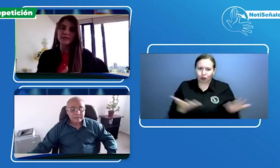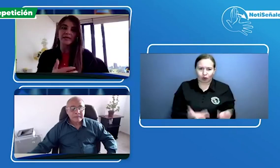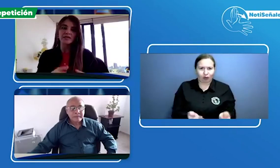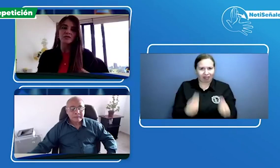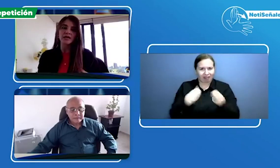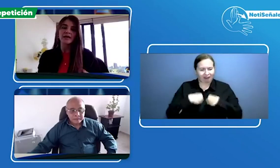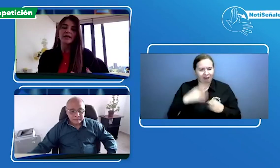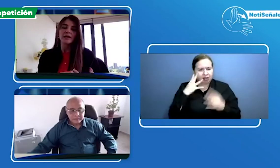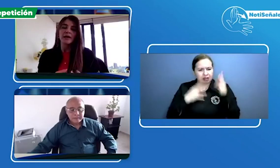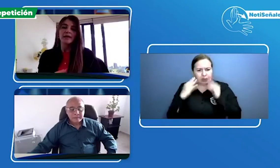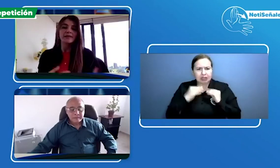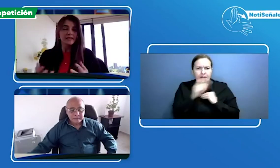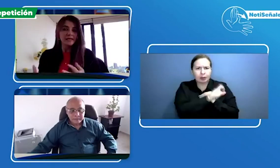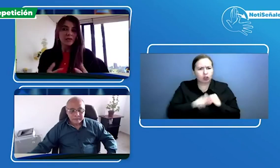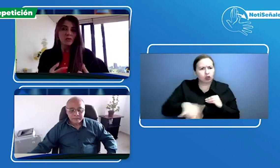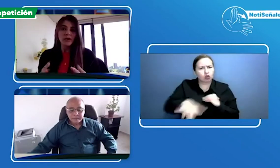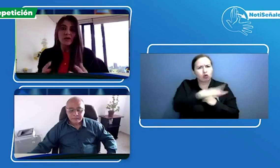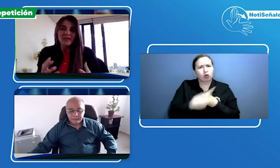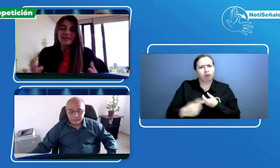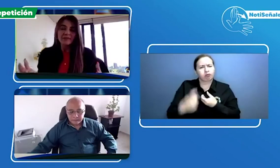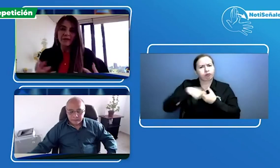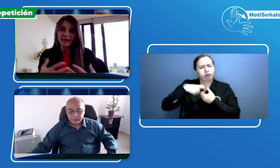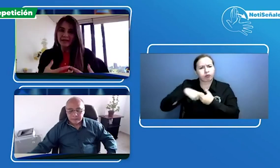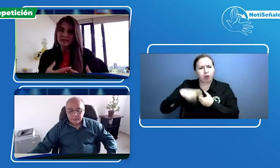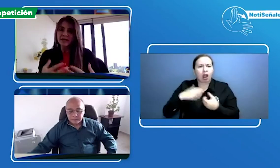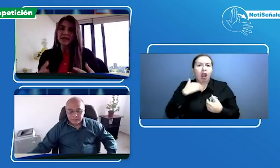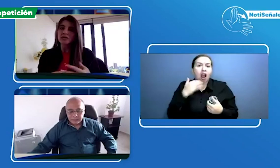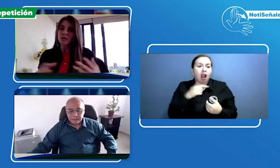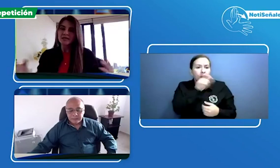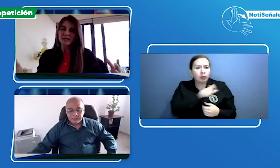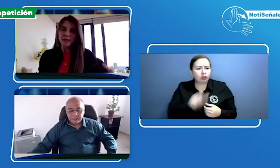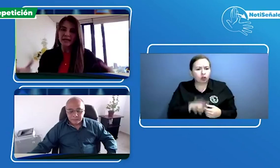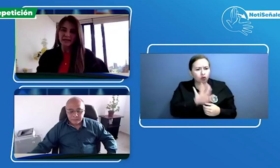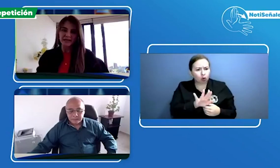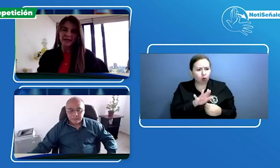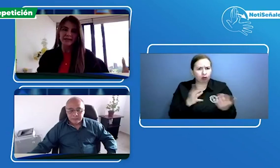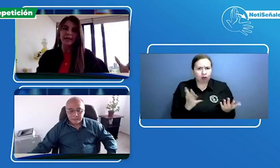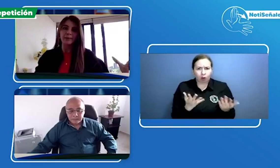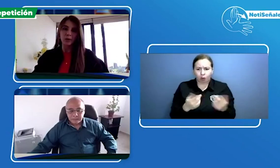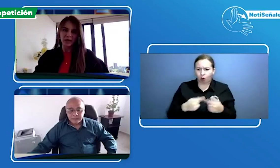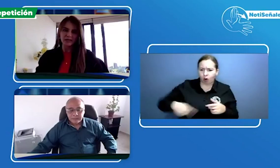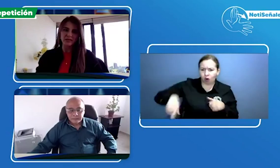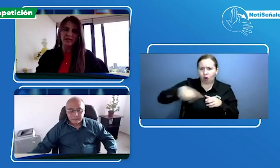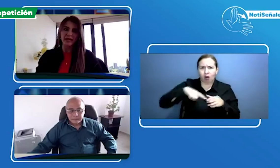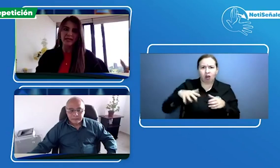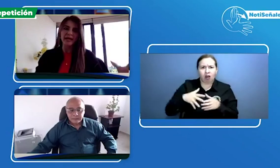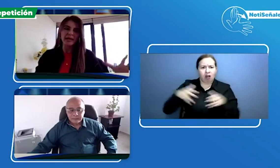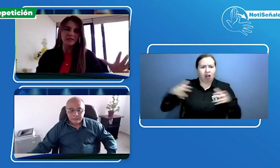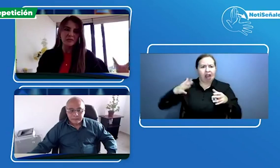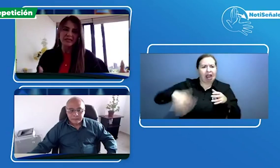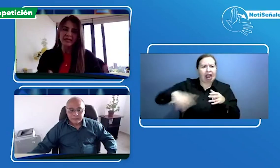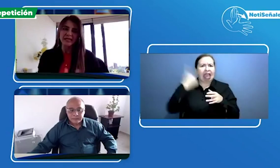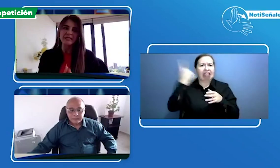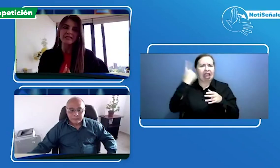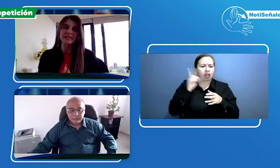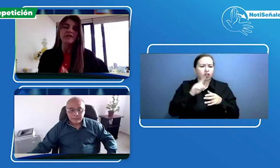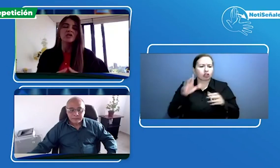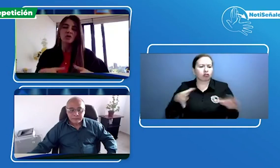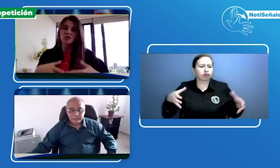aquellos que tienen alguna otra diferencia y no hacen parte de la población en general. Eso lo que quiere decir. Todos